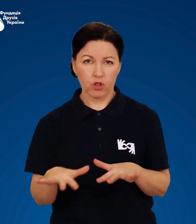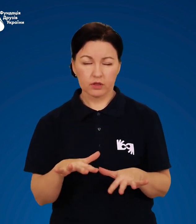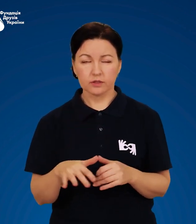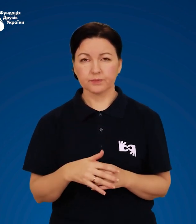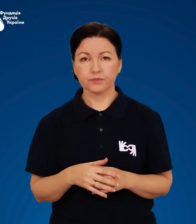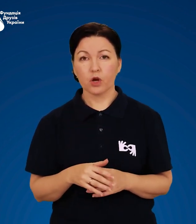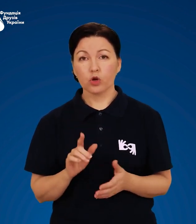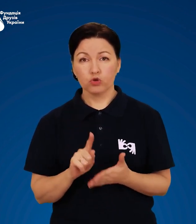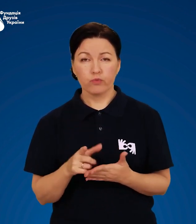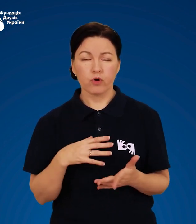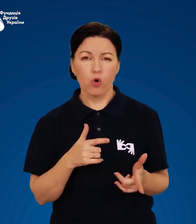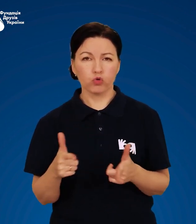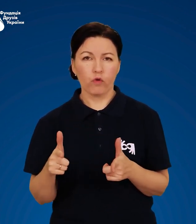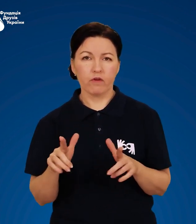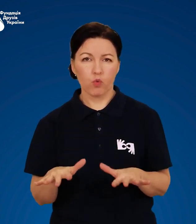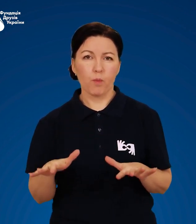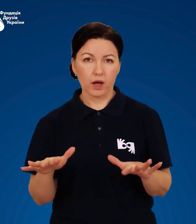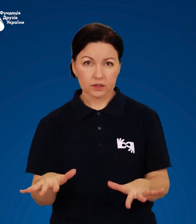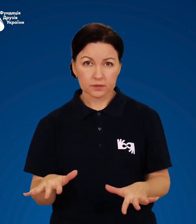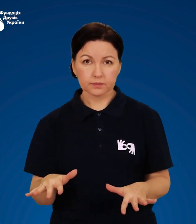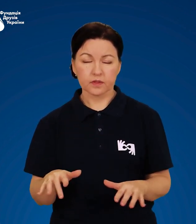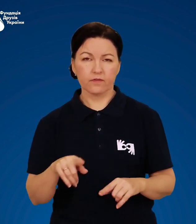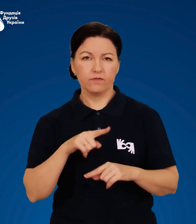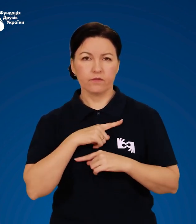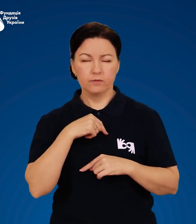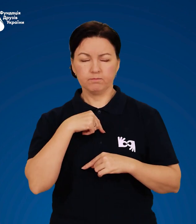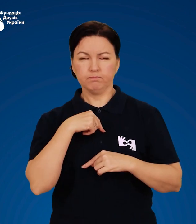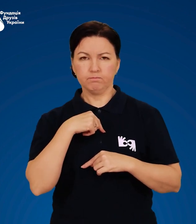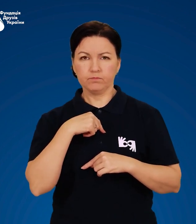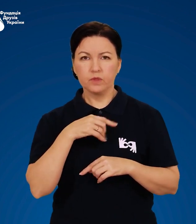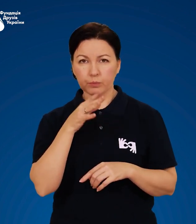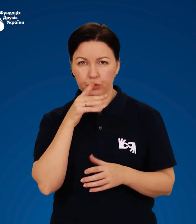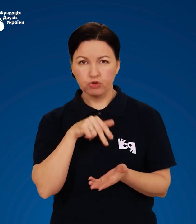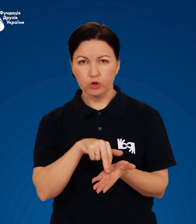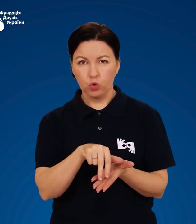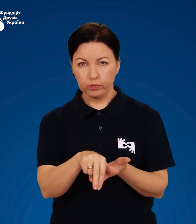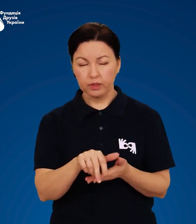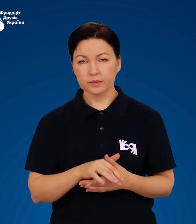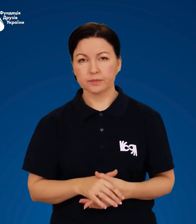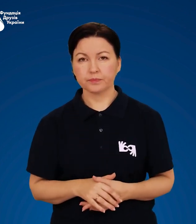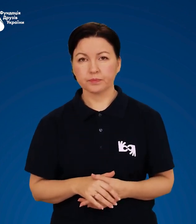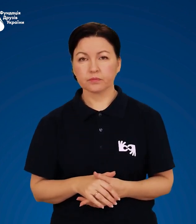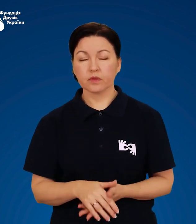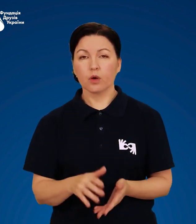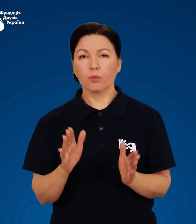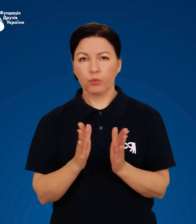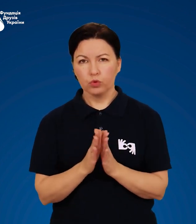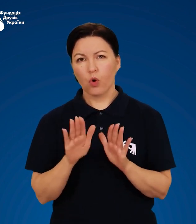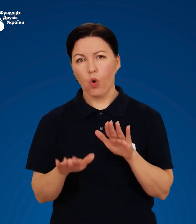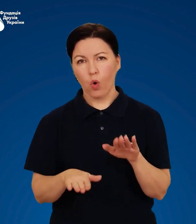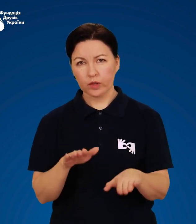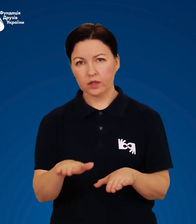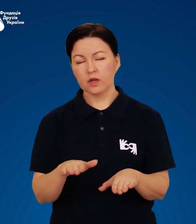Будьте готові впасти про всяк випадок під час ходьби. Ходіть не